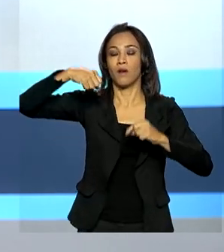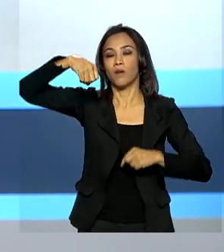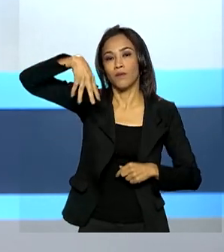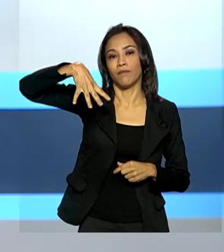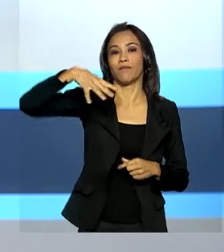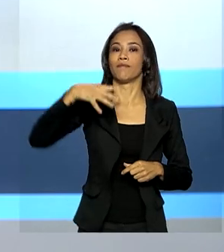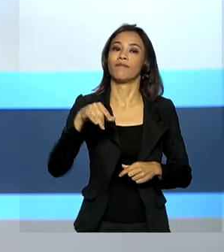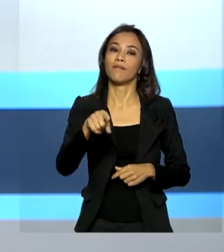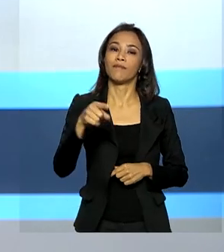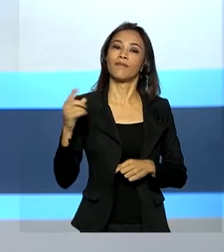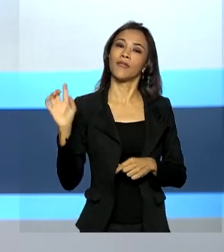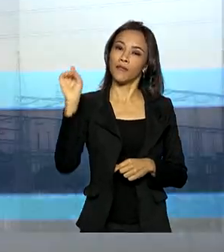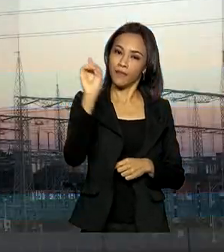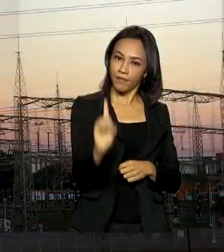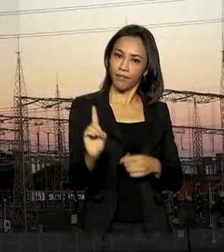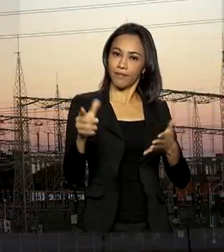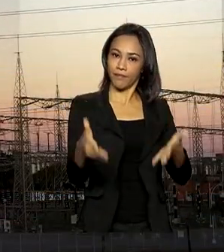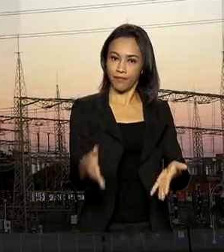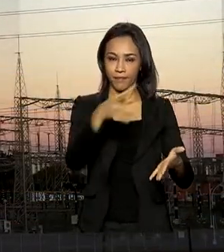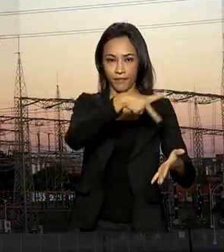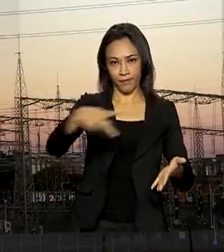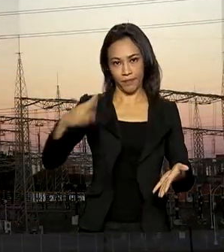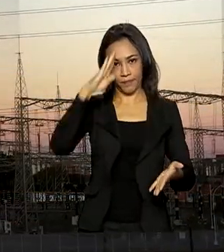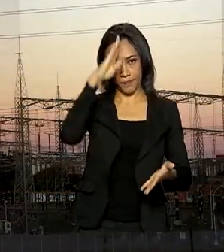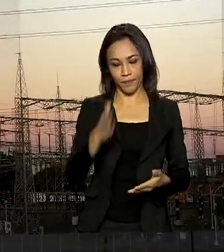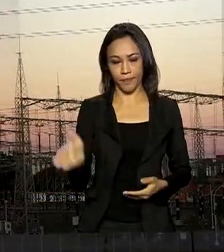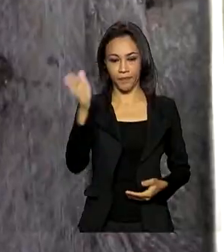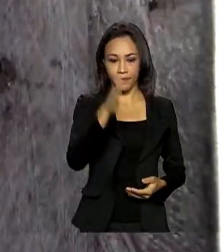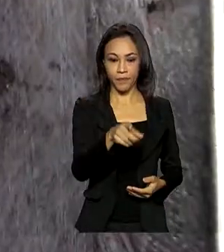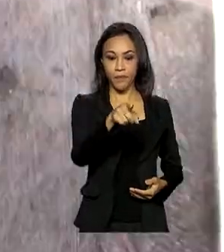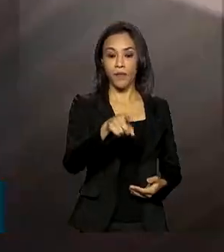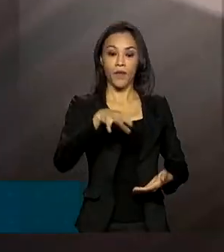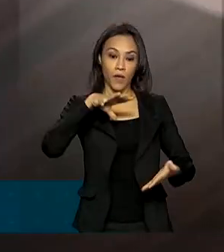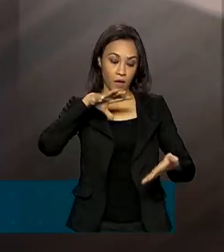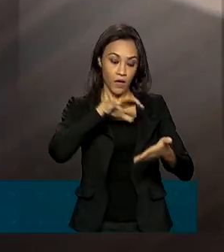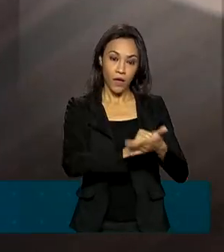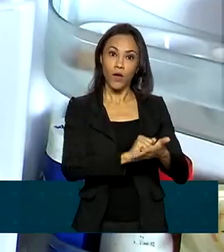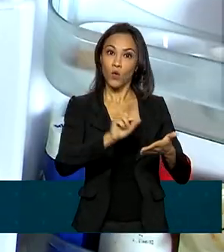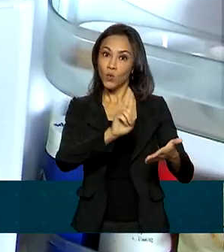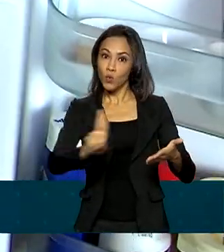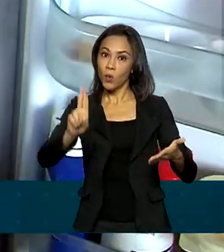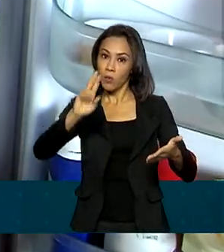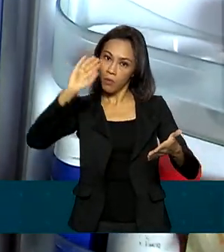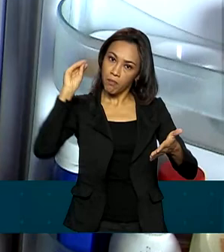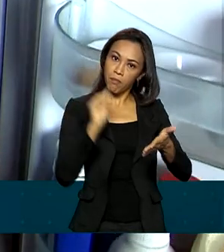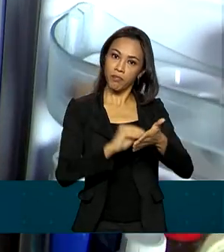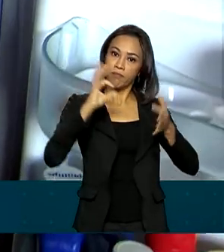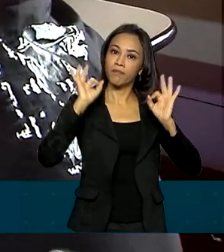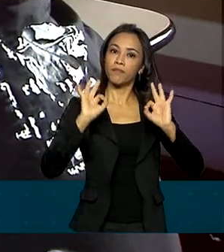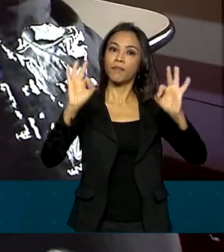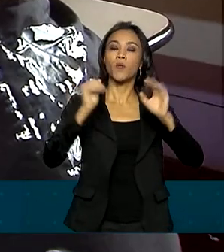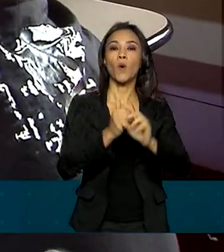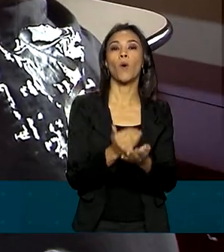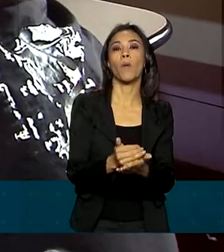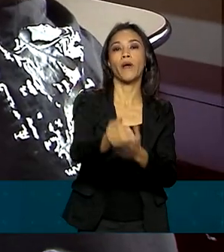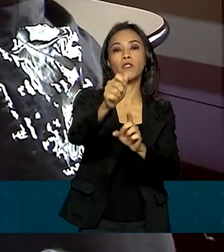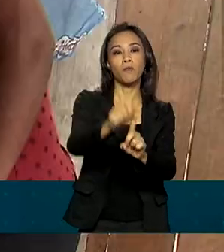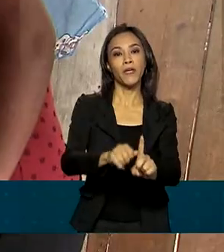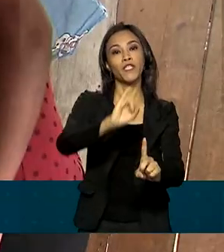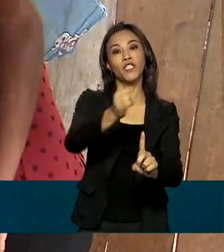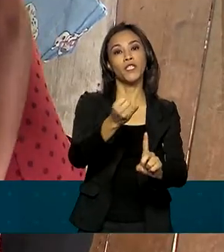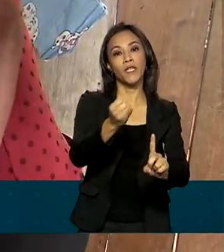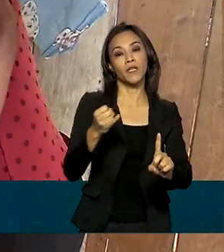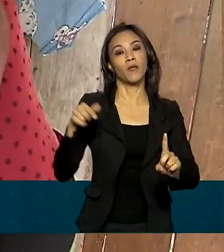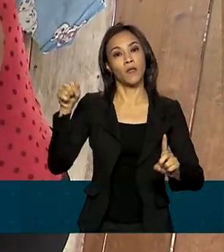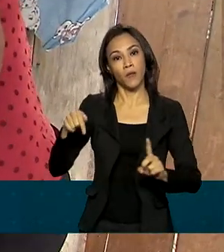presidente Jair Bolsonaro. O cadastramento automático será feito a partir de janeiro do ano que vem, utilizando dados dos